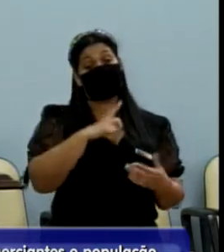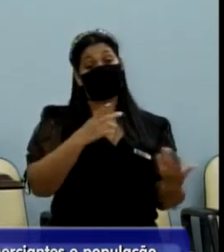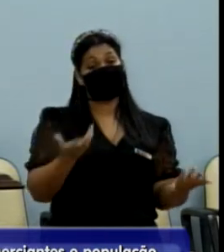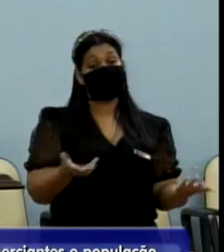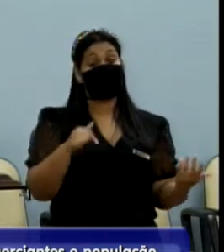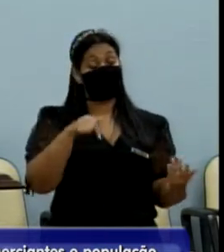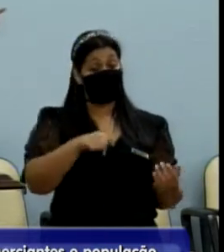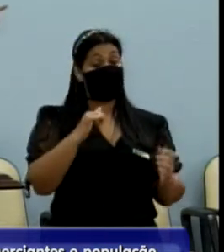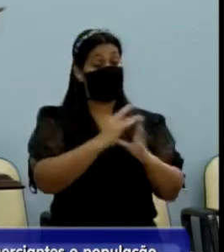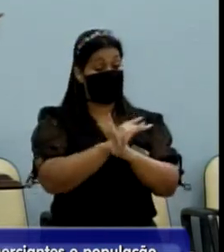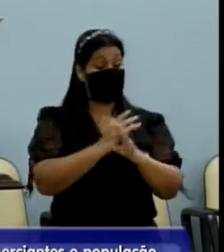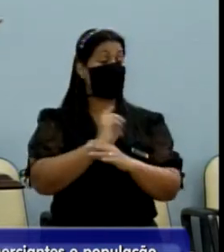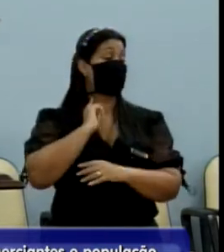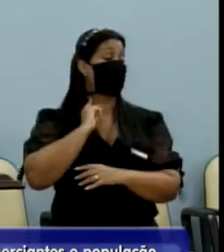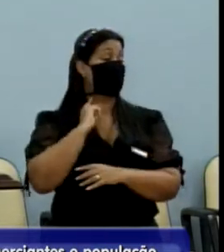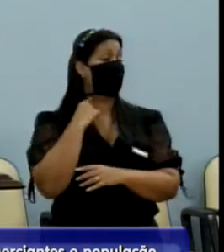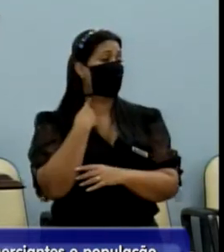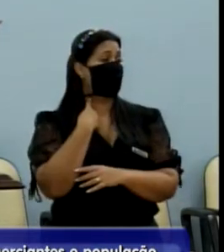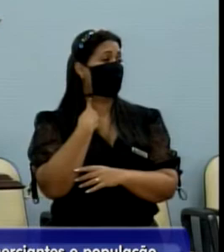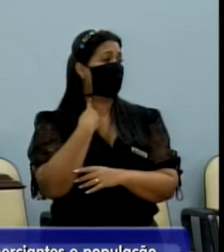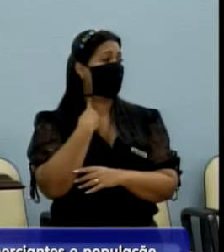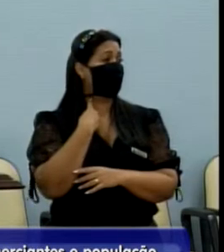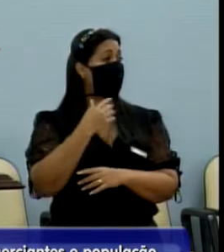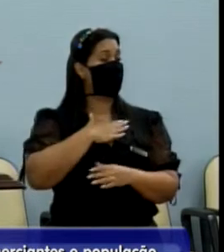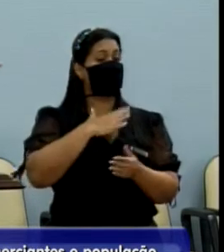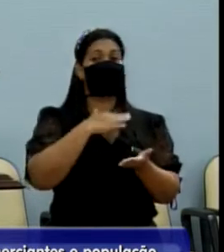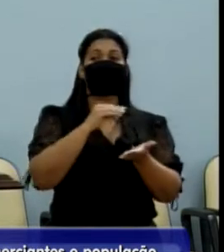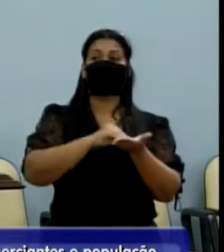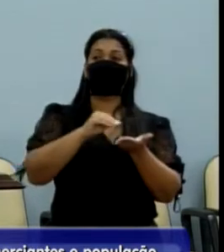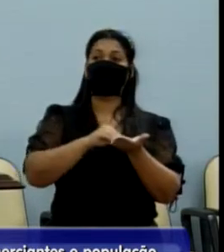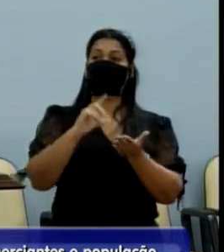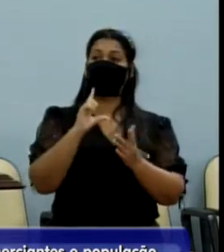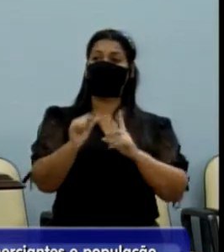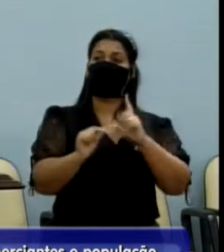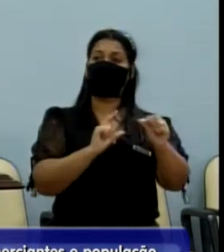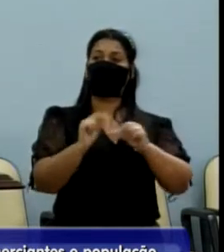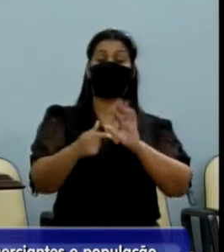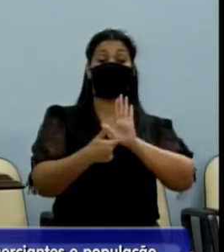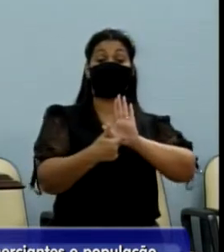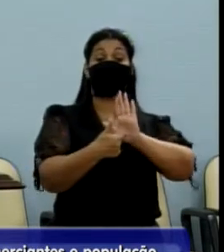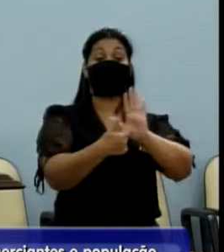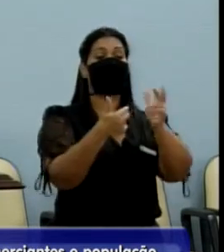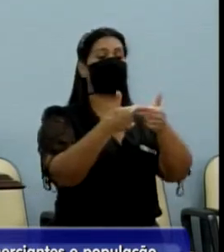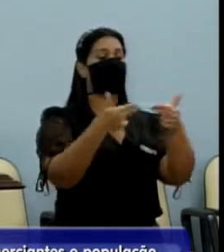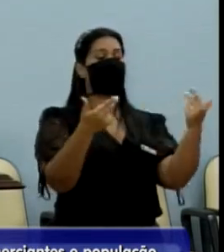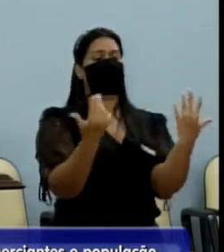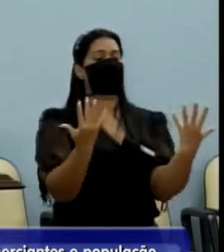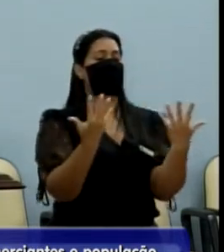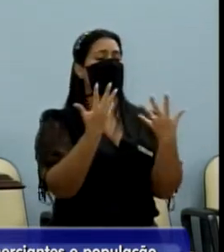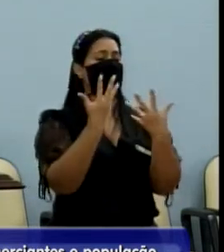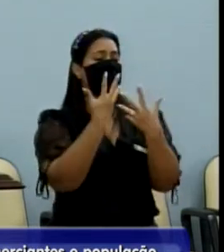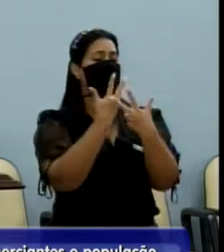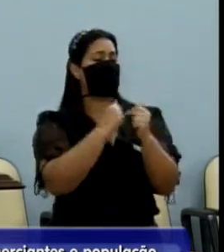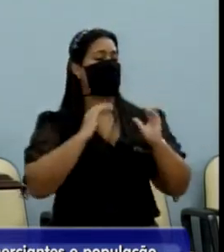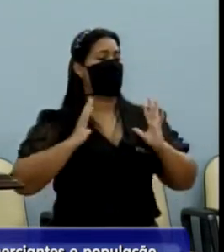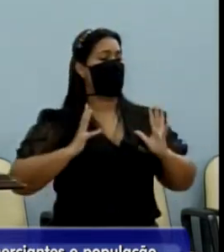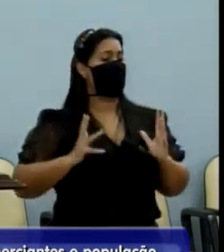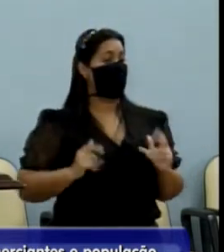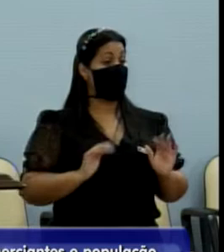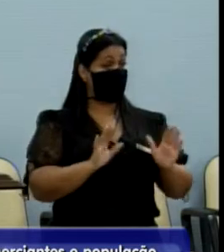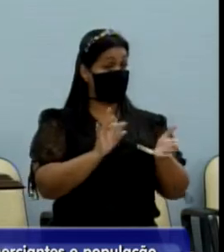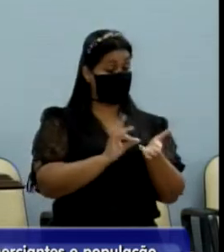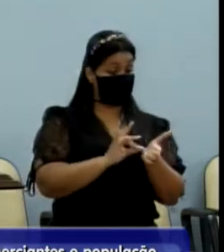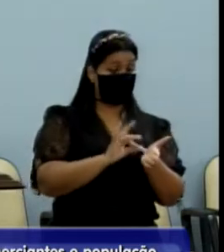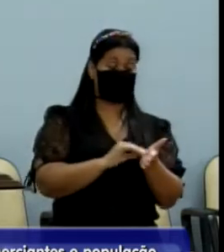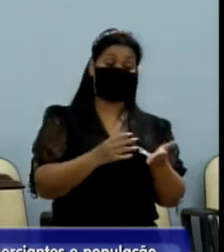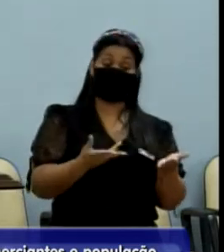E a cidade está aí, está imunda. É que nem o secretário Zé Suginho. Mostra as melhores coisas, que está tudo limpinho. Mas, na